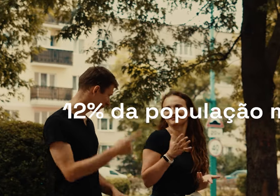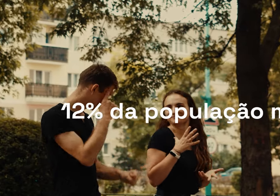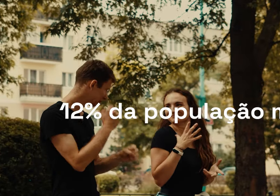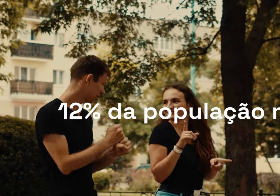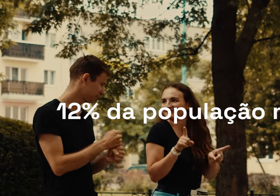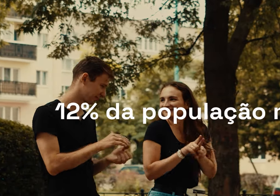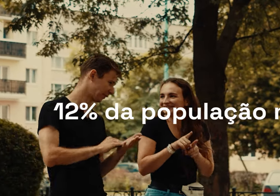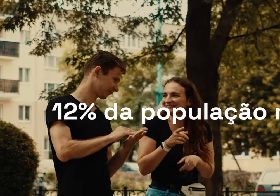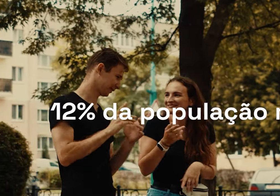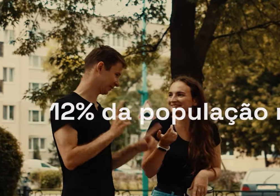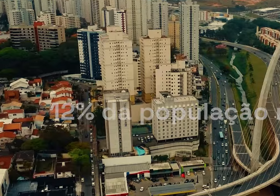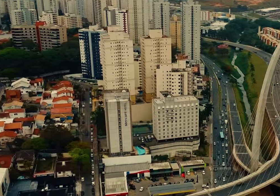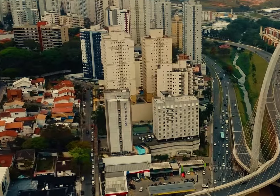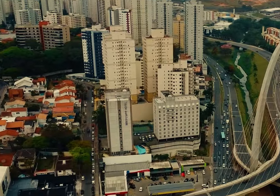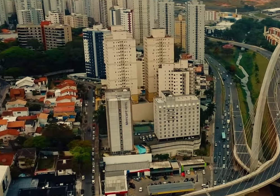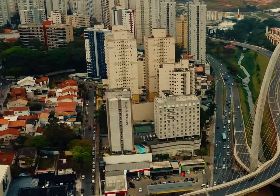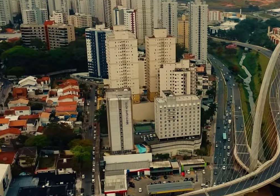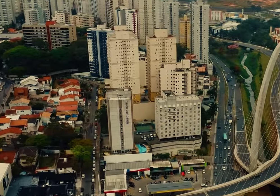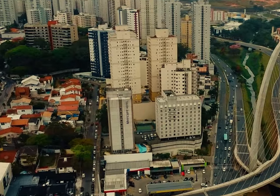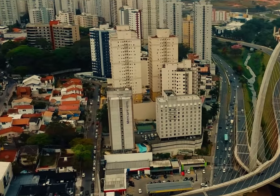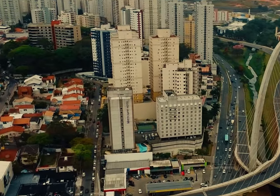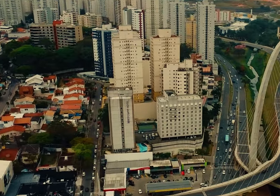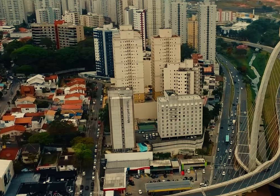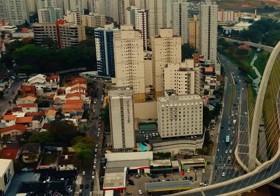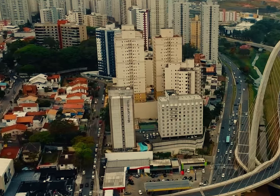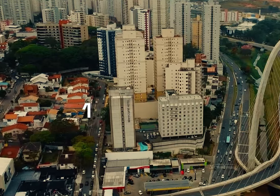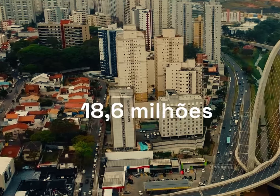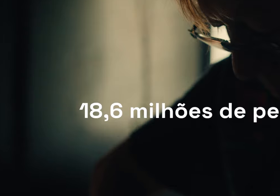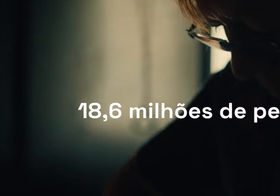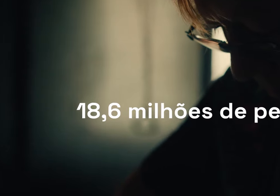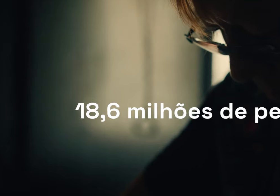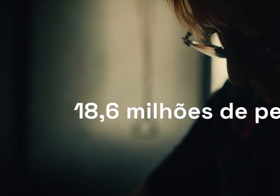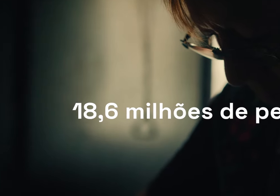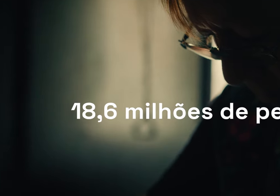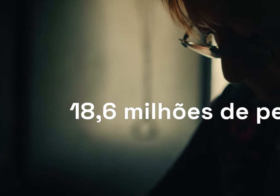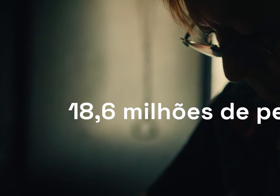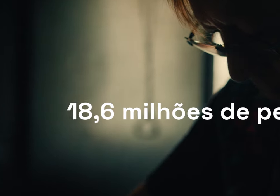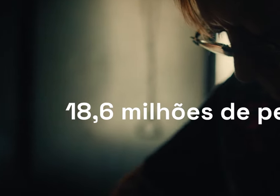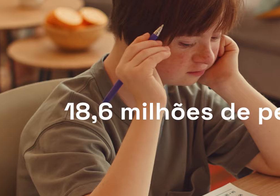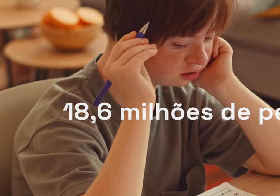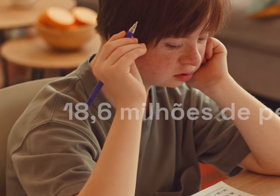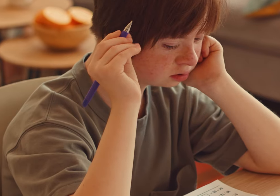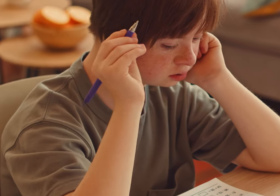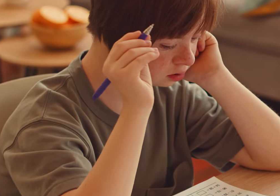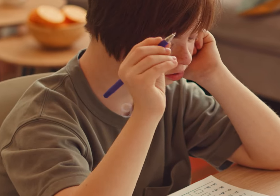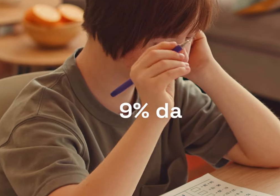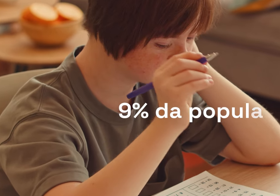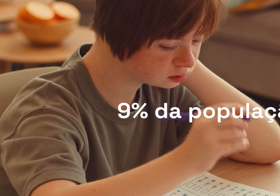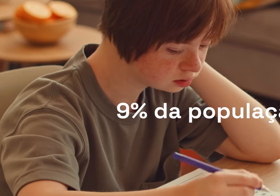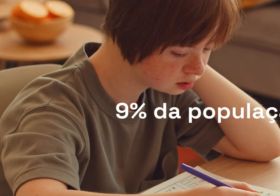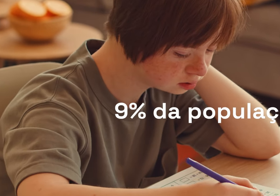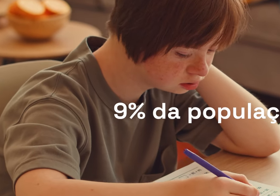representando 12% da população mundial. No Brasil, são 18,6 milhões de pessoas,